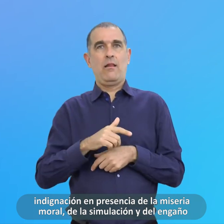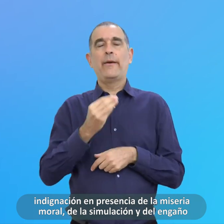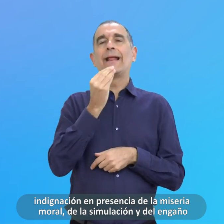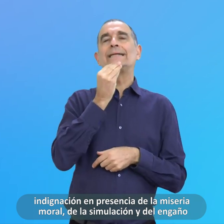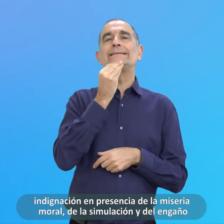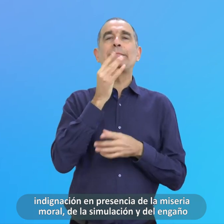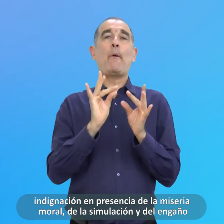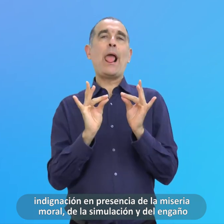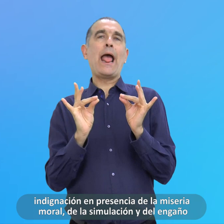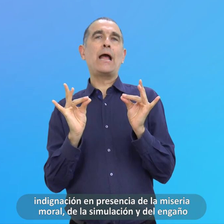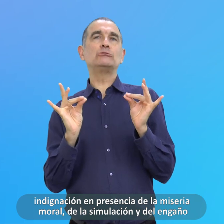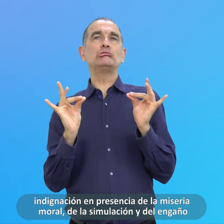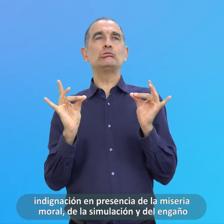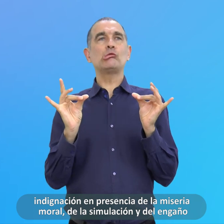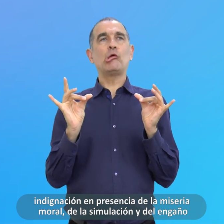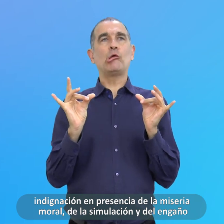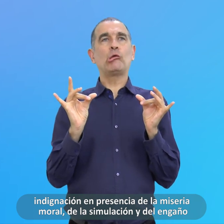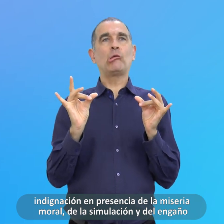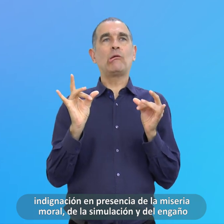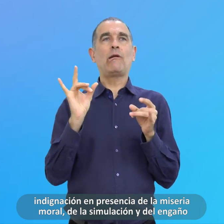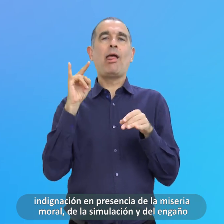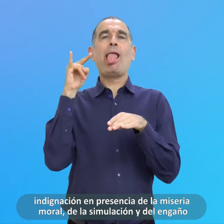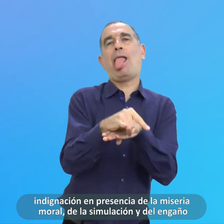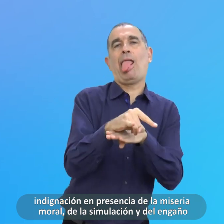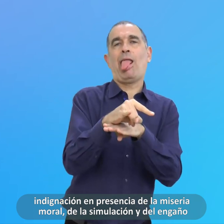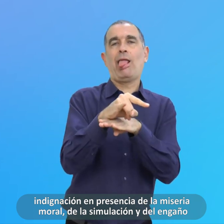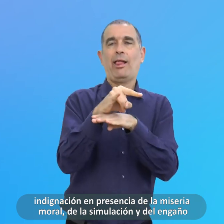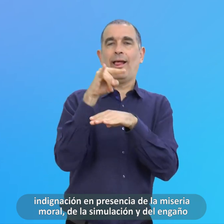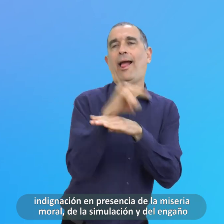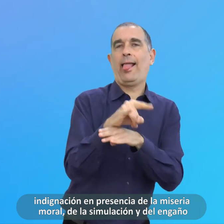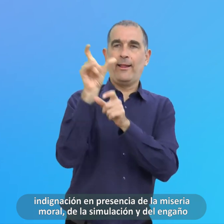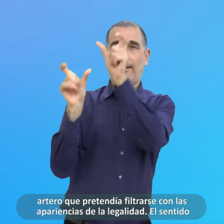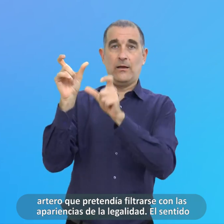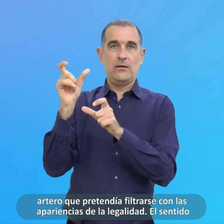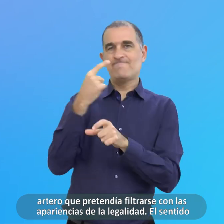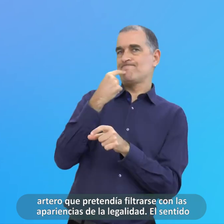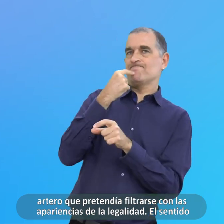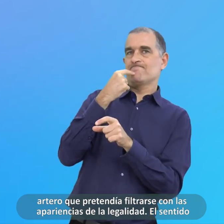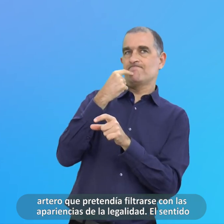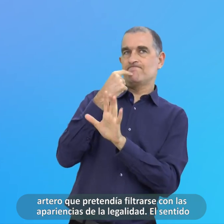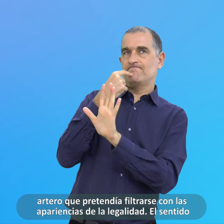Simulación Y Del Engaño Artero Que Pretendía Filtrarse